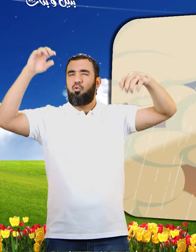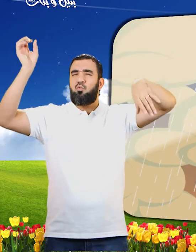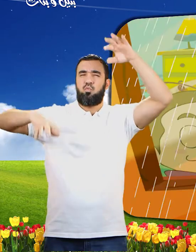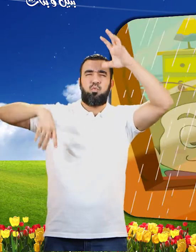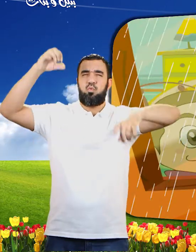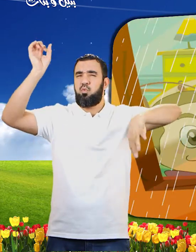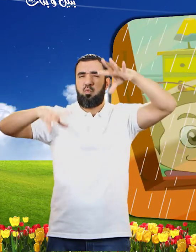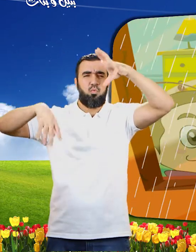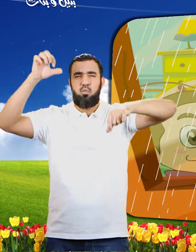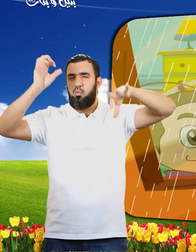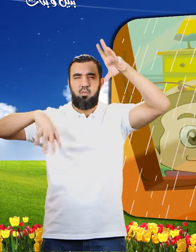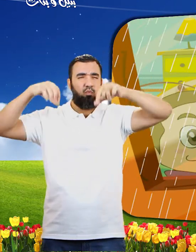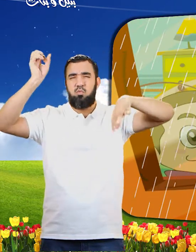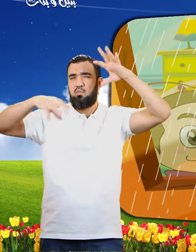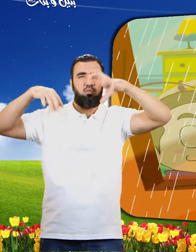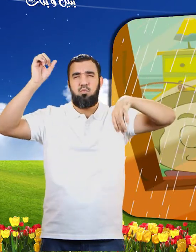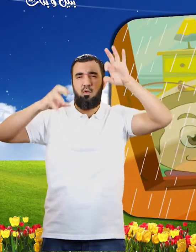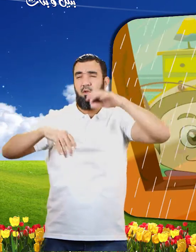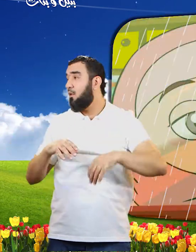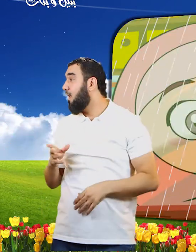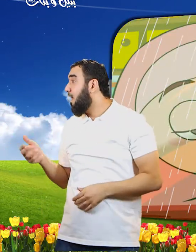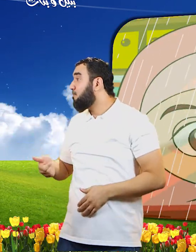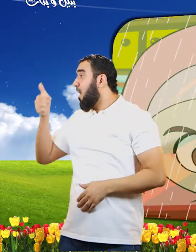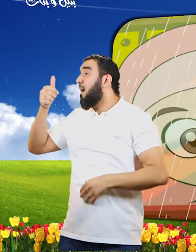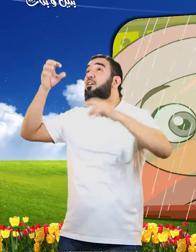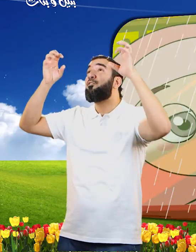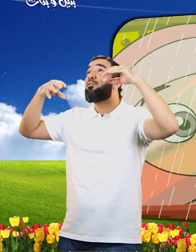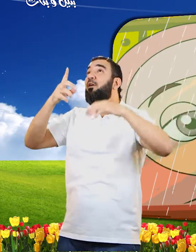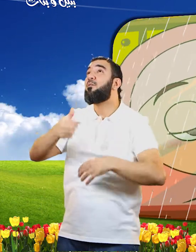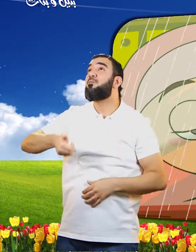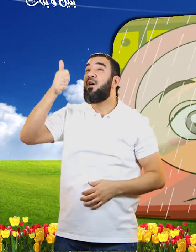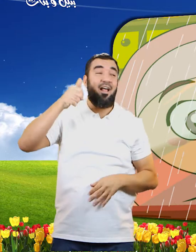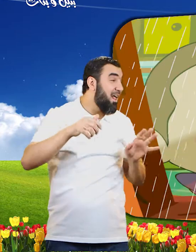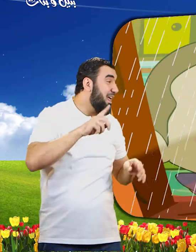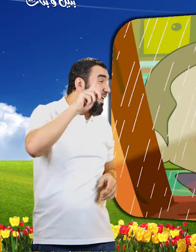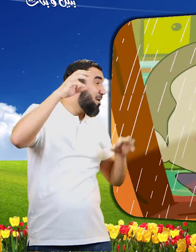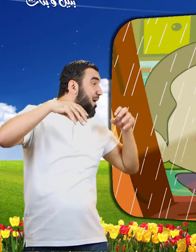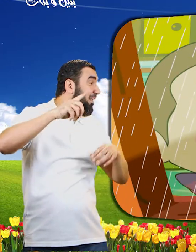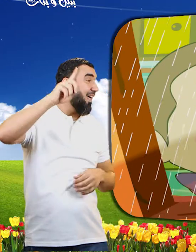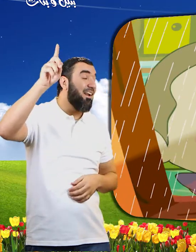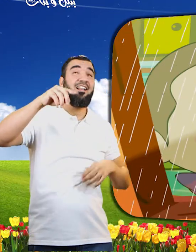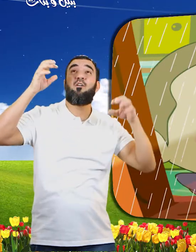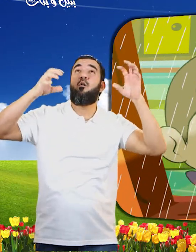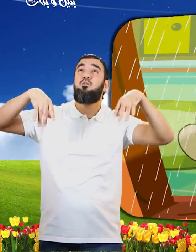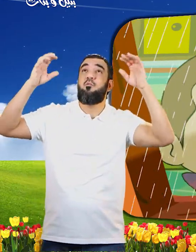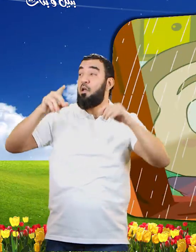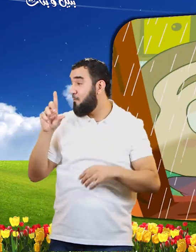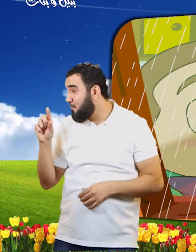لا أستطيع أترك لا أستطيع أجمل المطار لقد جيد هذا